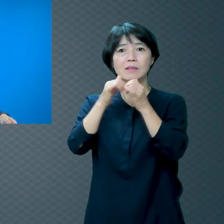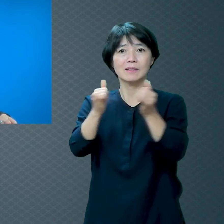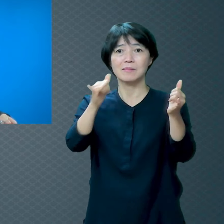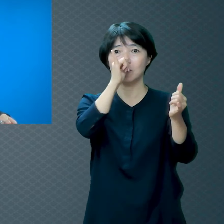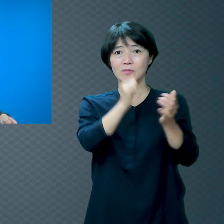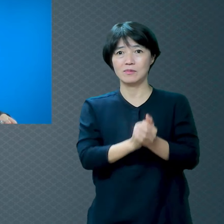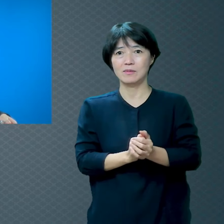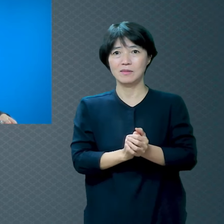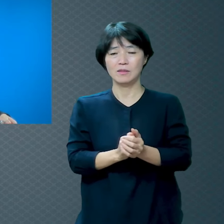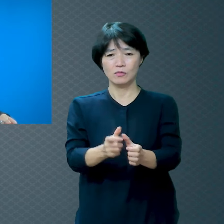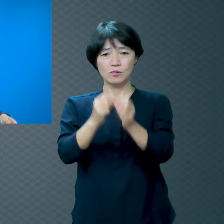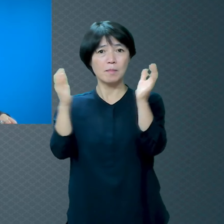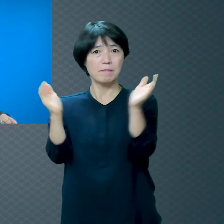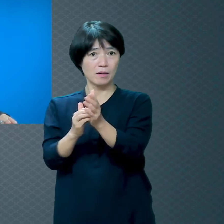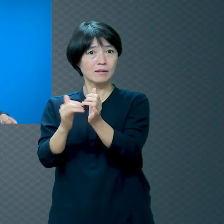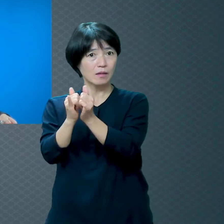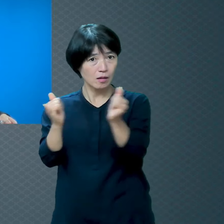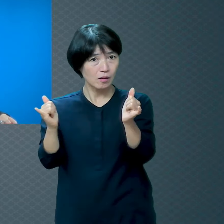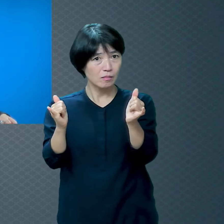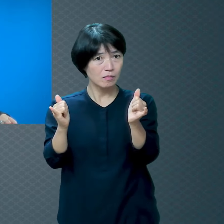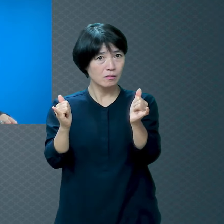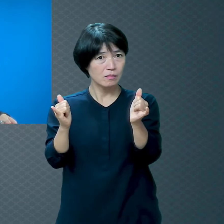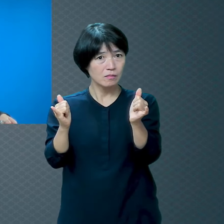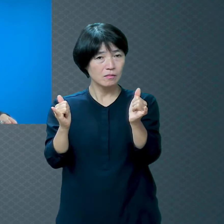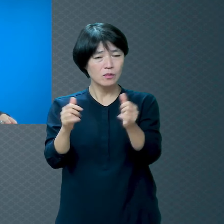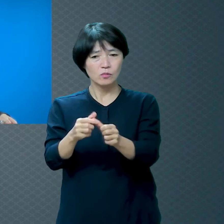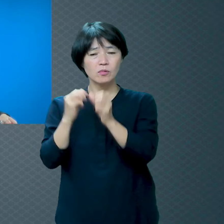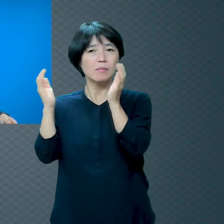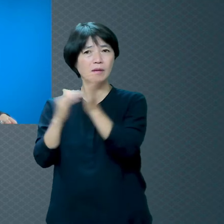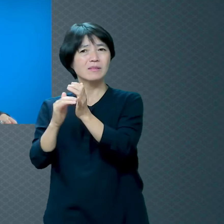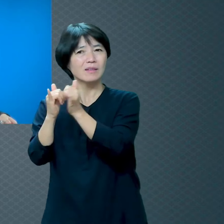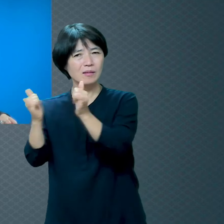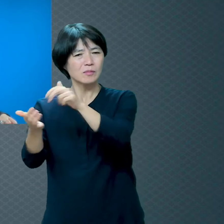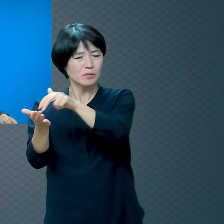사람들은요 여러분들 가족이 얼마나 우는지 아십니까?